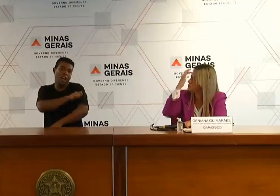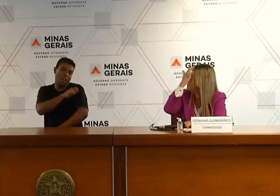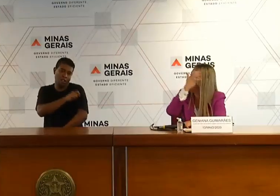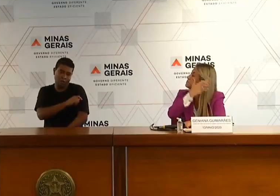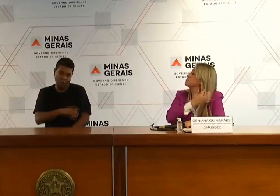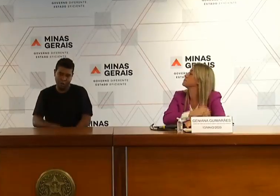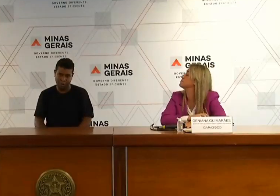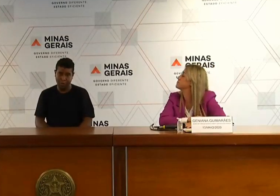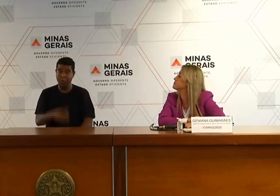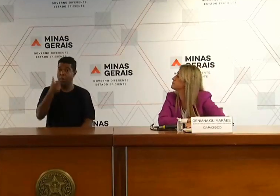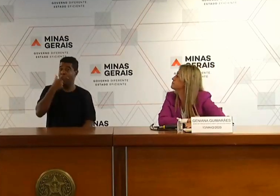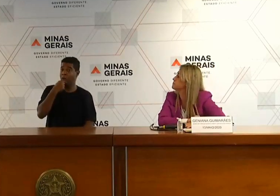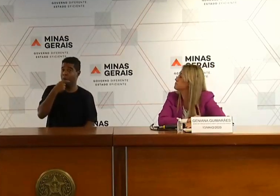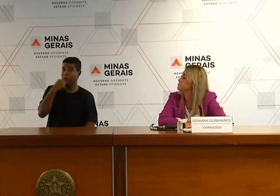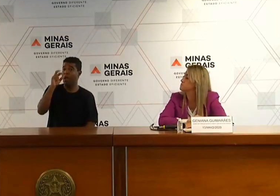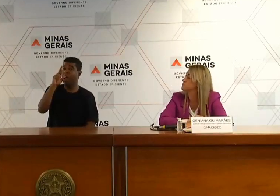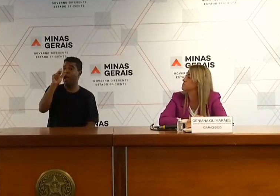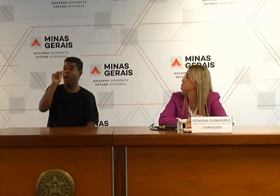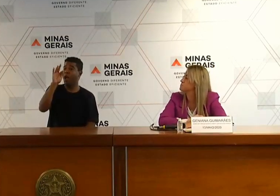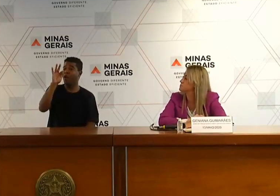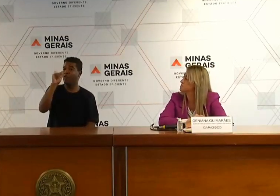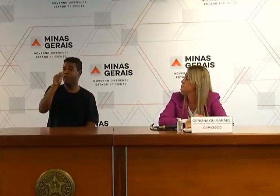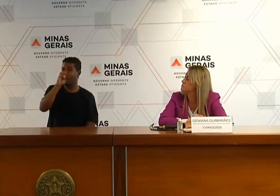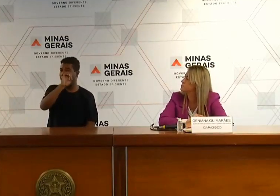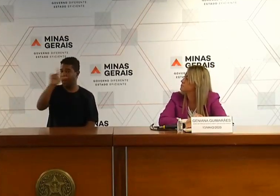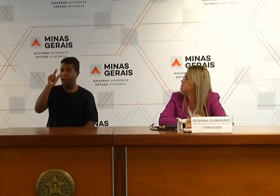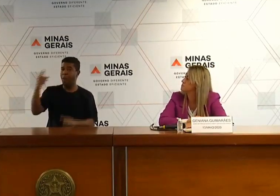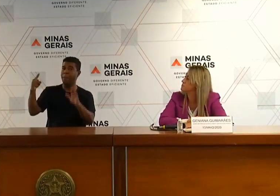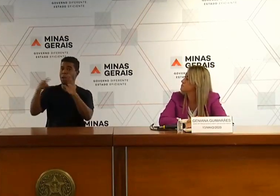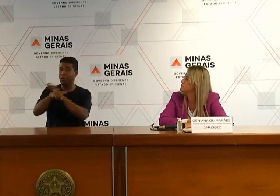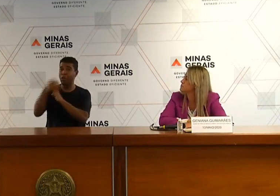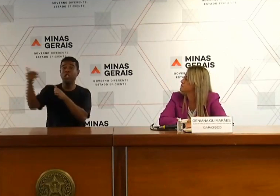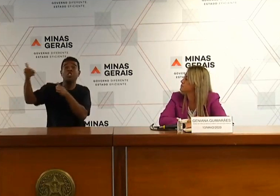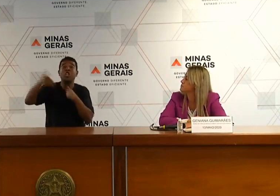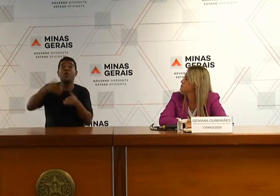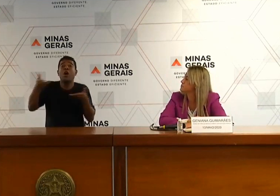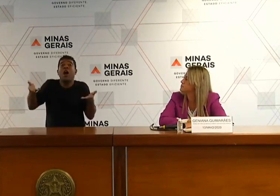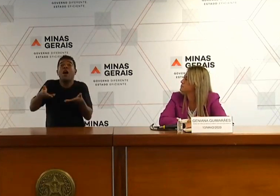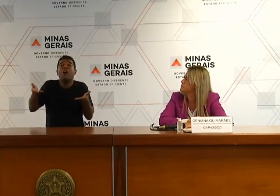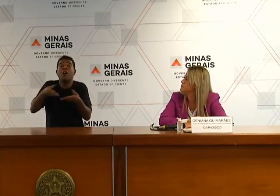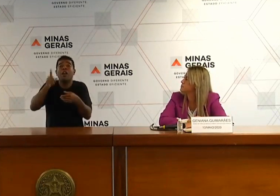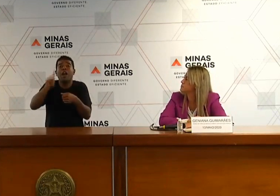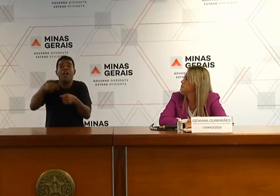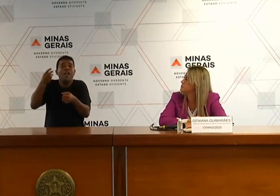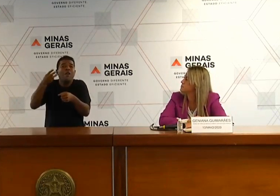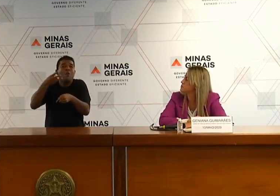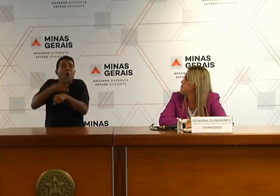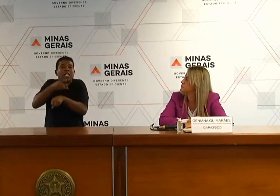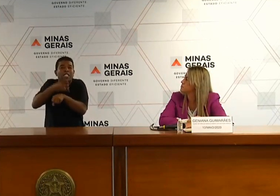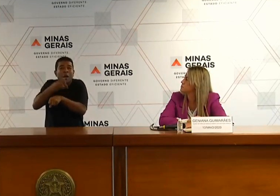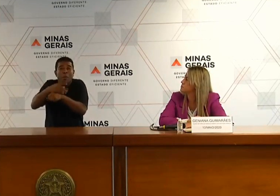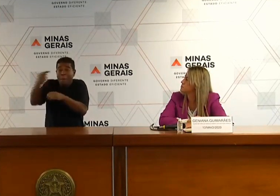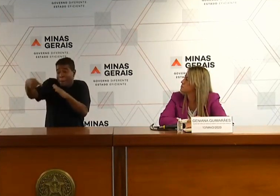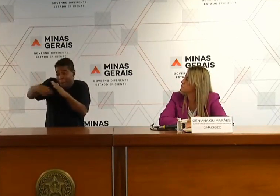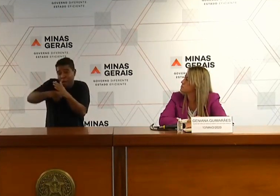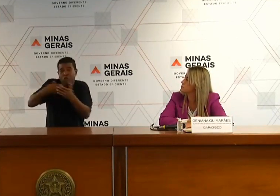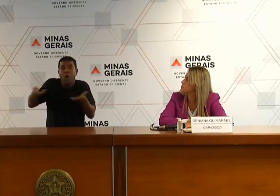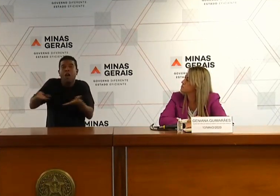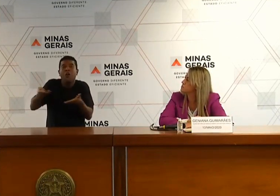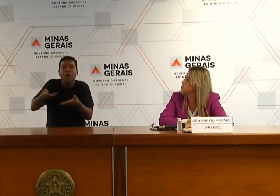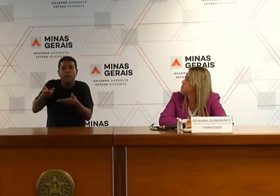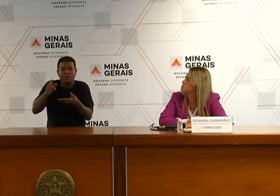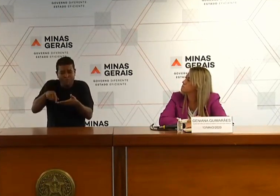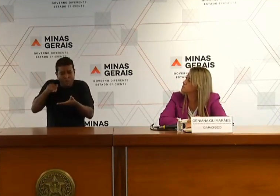Rafael de Oliveira, portal BHZ, acabou de chegar via WhatsApp. A secretaria tem algum